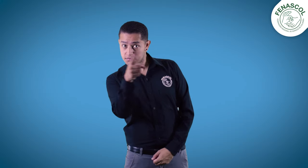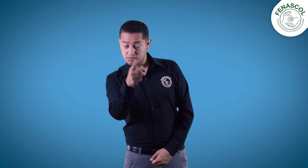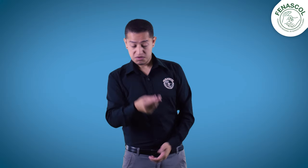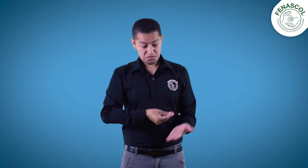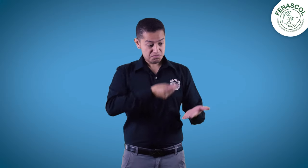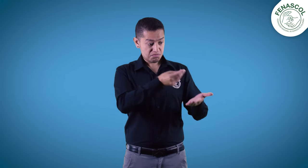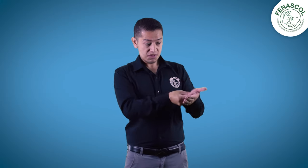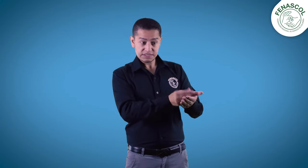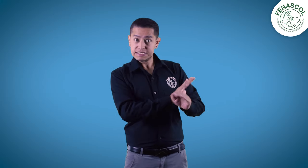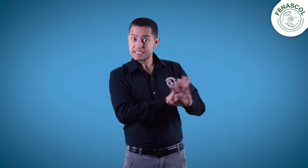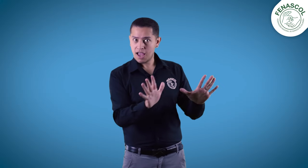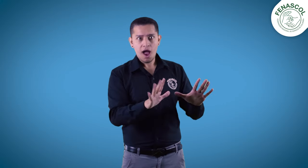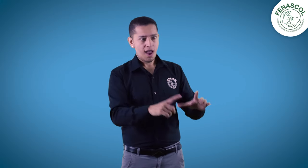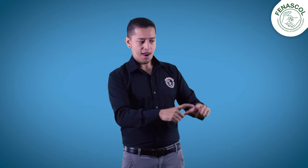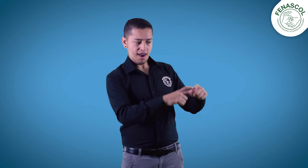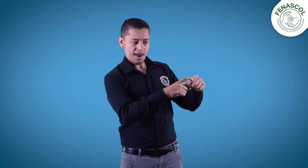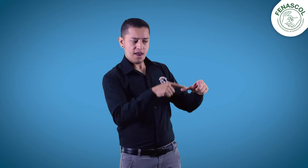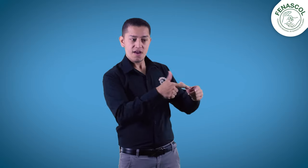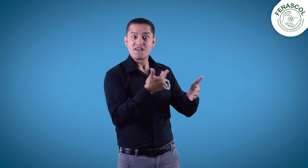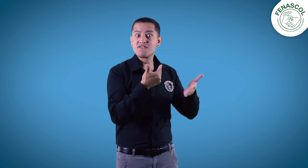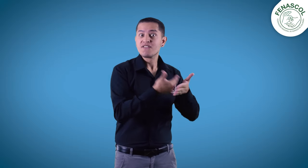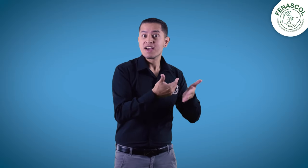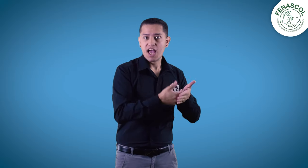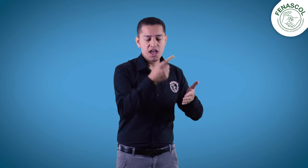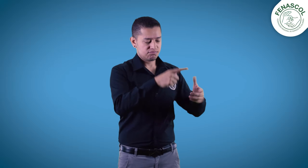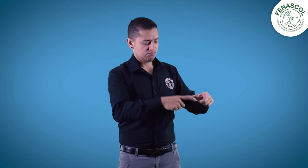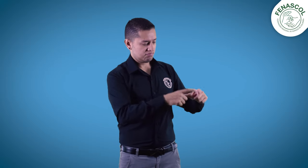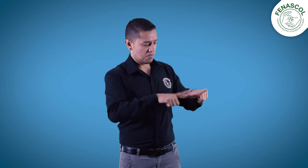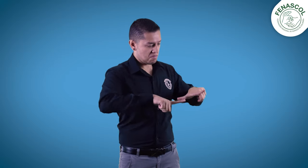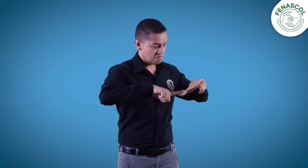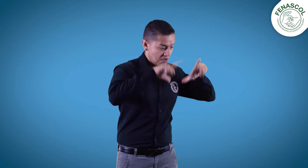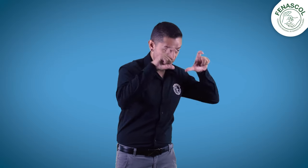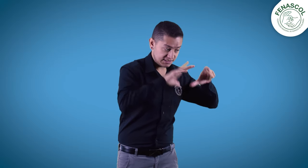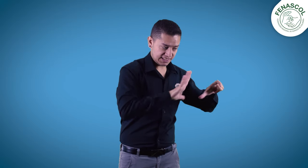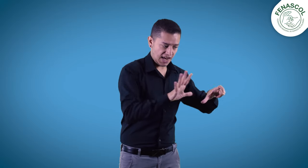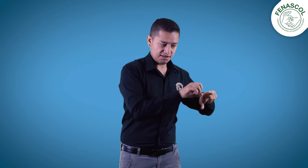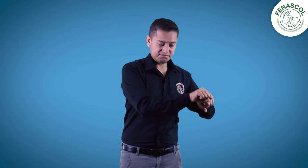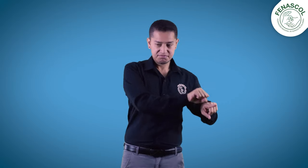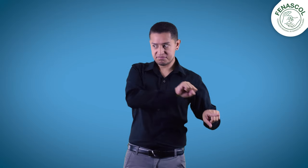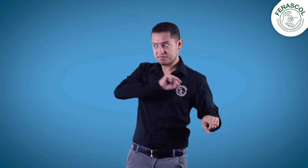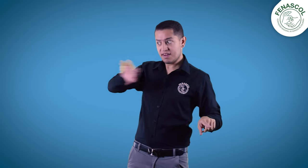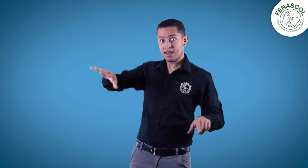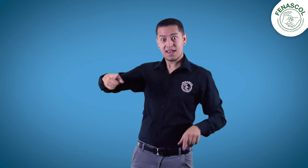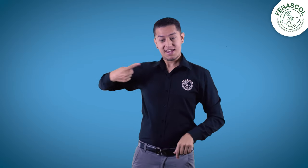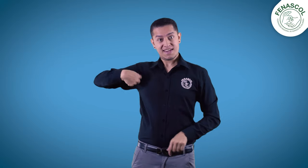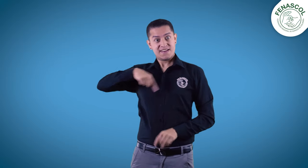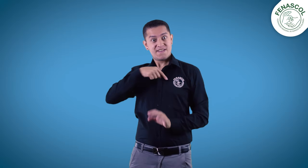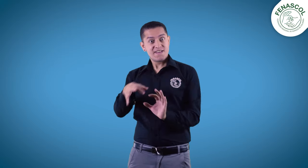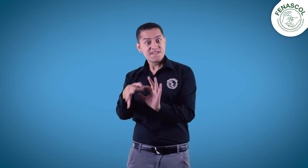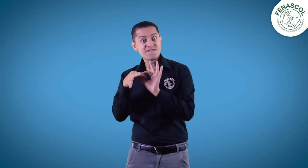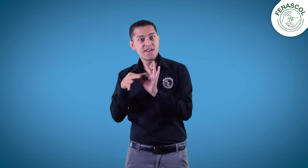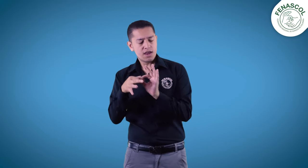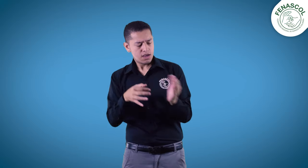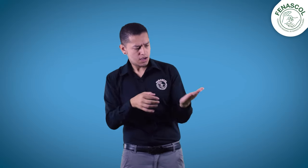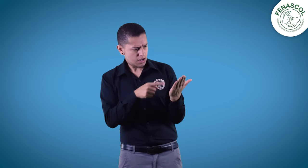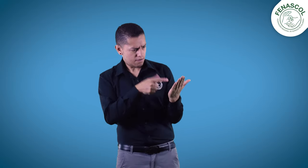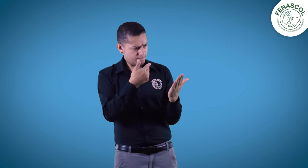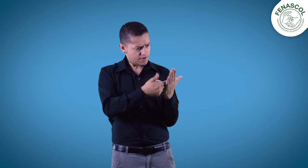Cuando realicen el pago de los materiales comprados, deben tomar una foto del comprobante de pago y enviarla al equipo de